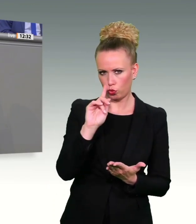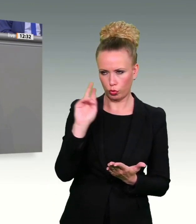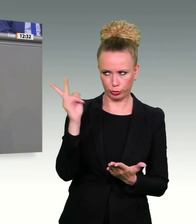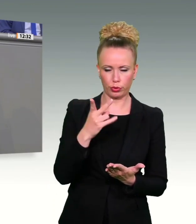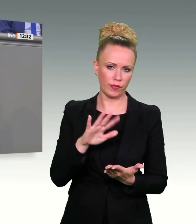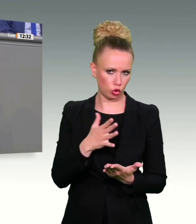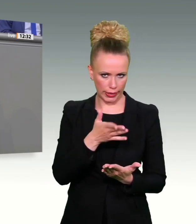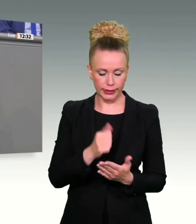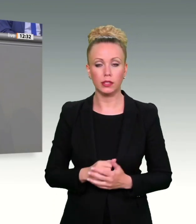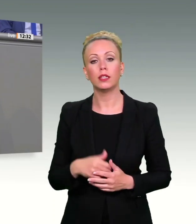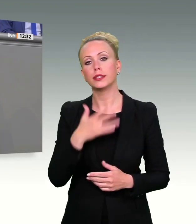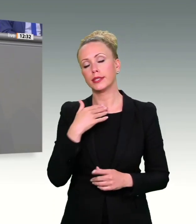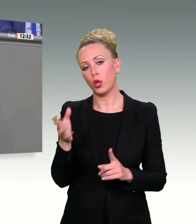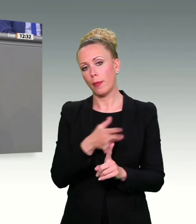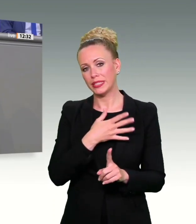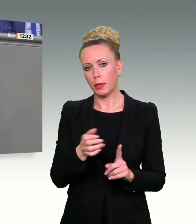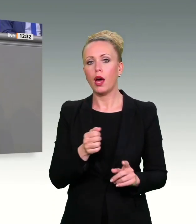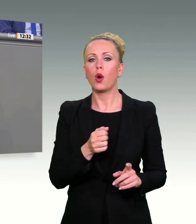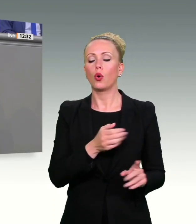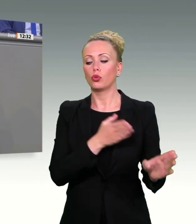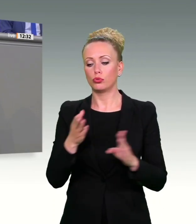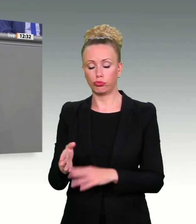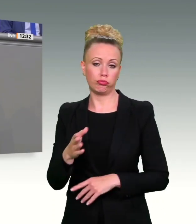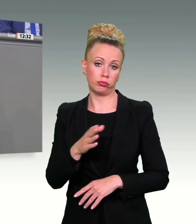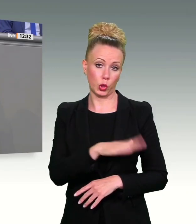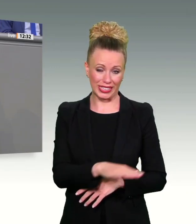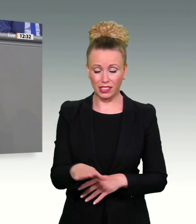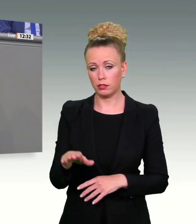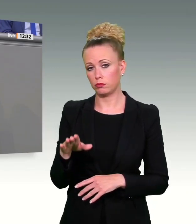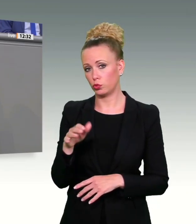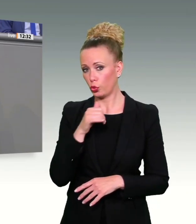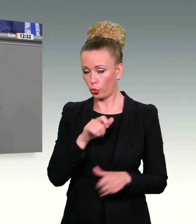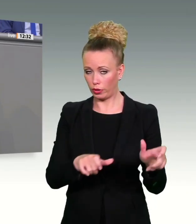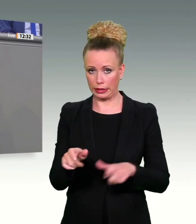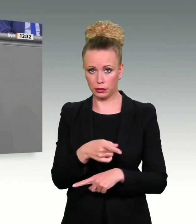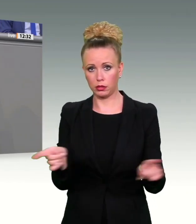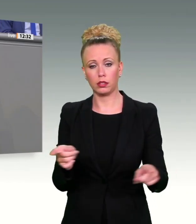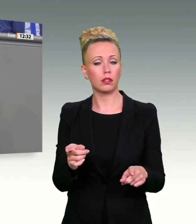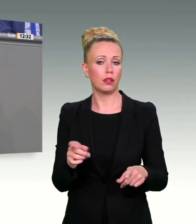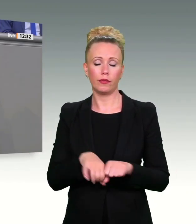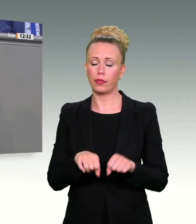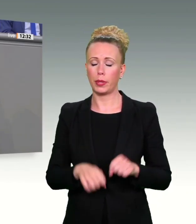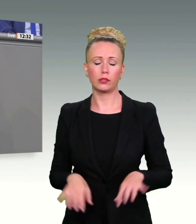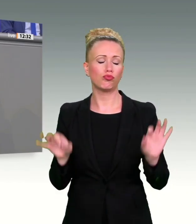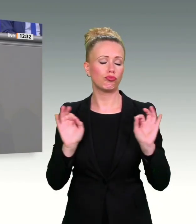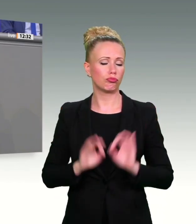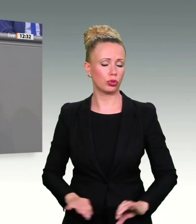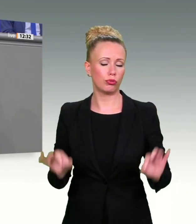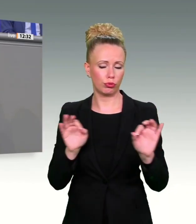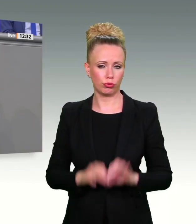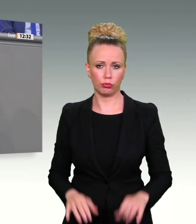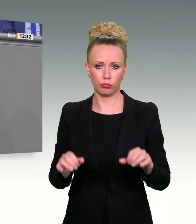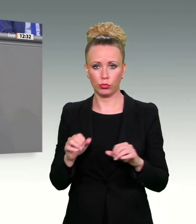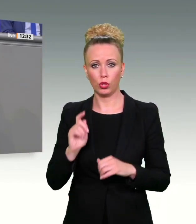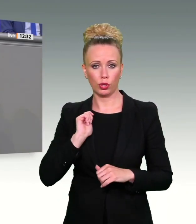sexuellem Missbrauch von Kindern und Jugendlichen um ein abscheuliches Verbrechen handelt und vor allen Dingen um schwere